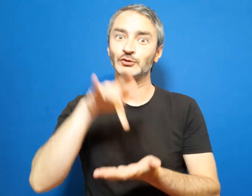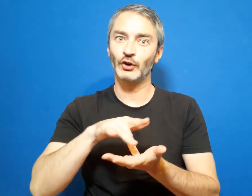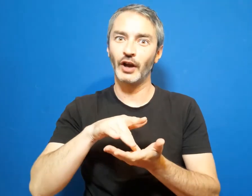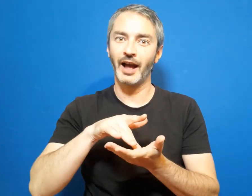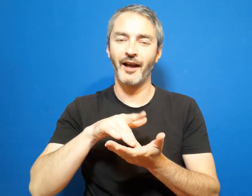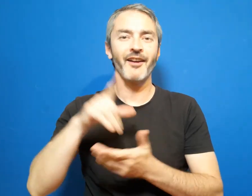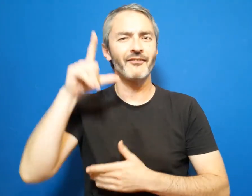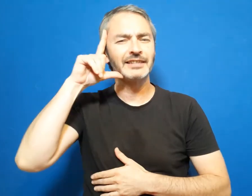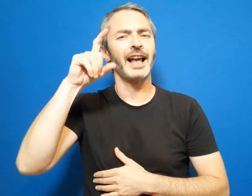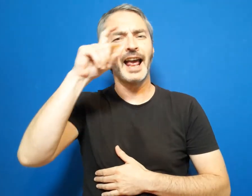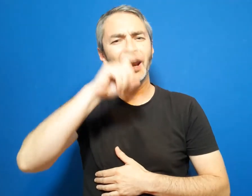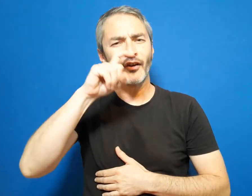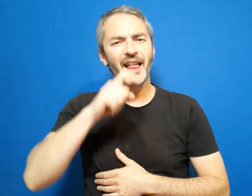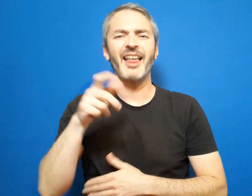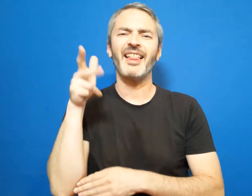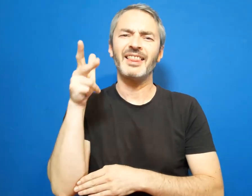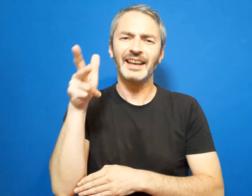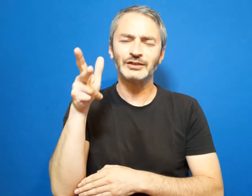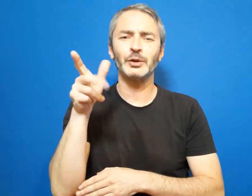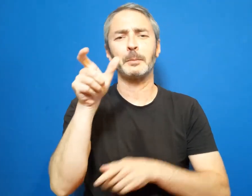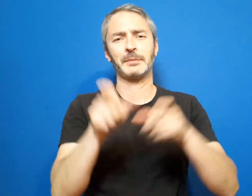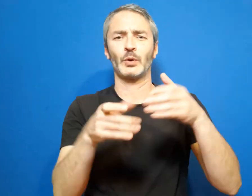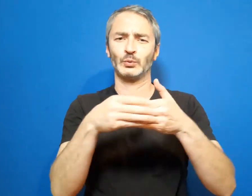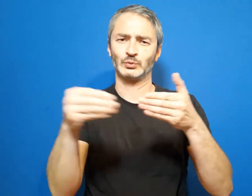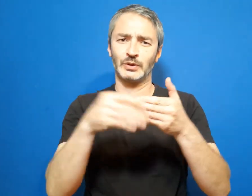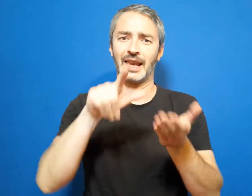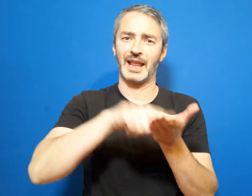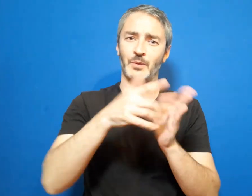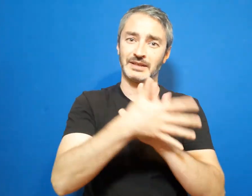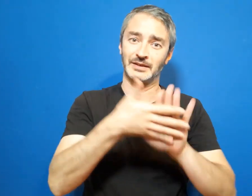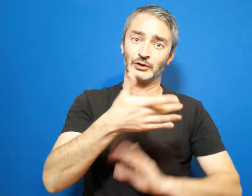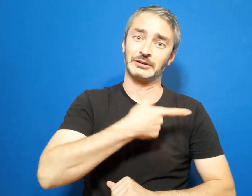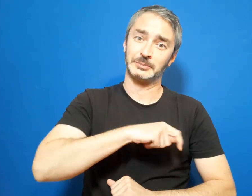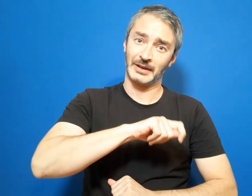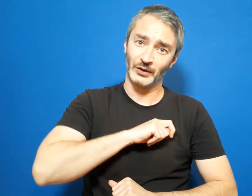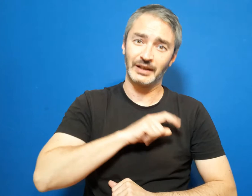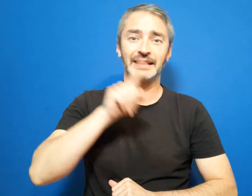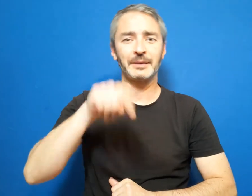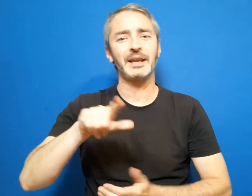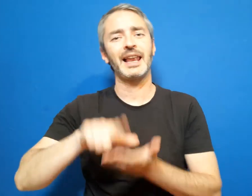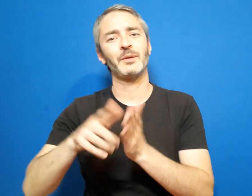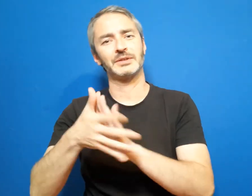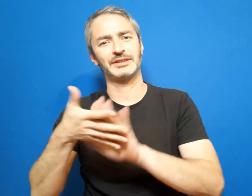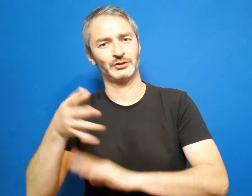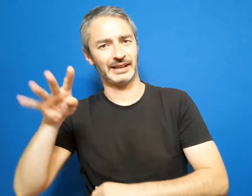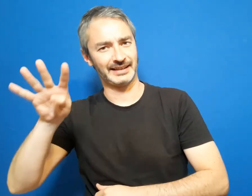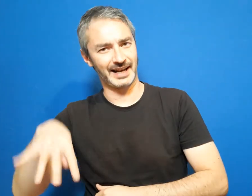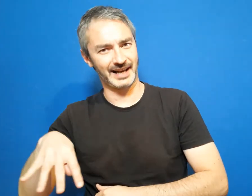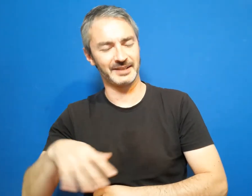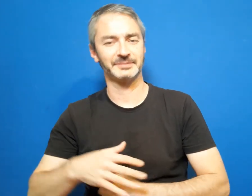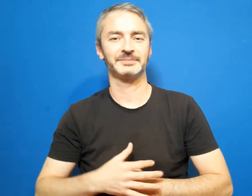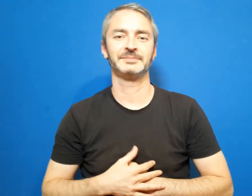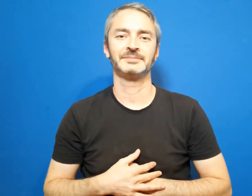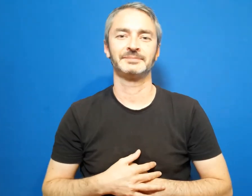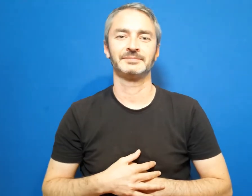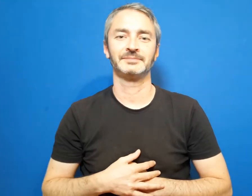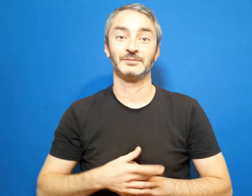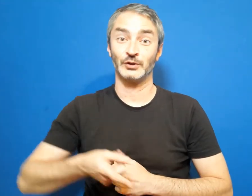recordar los derechos de las personas usuarias de la lengua de signos española y la lengua de signos catalana. Desde la